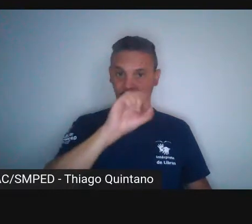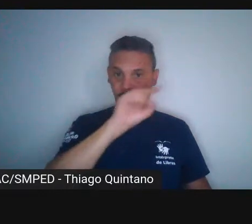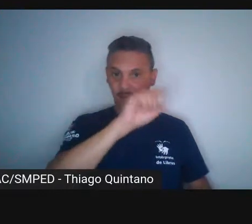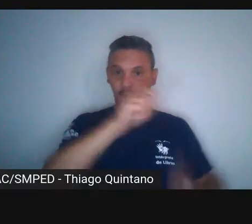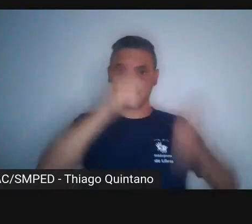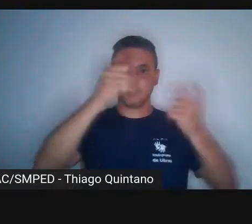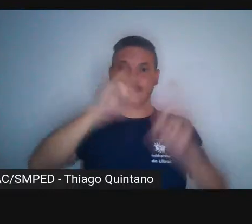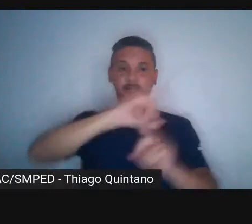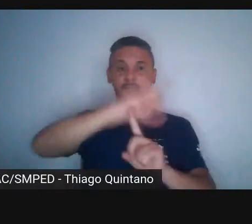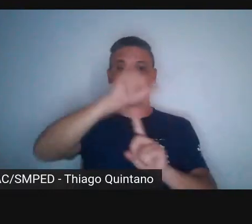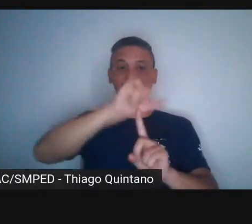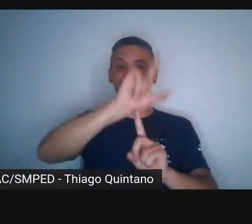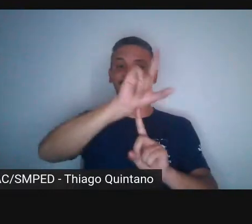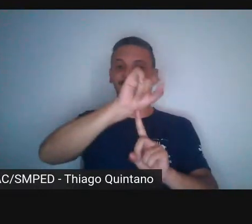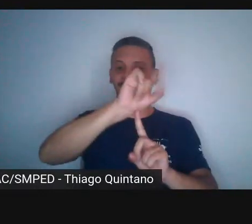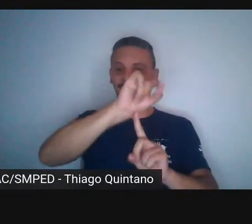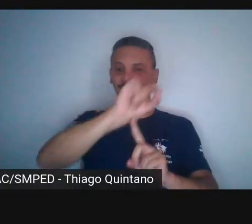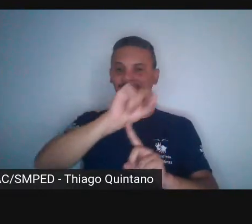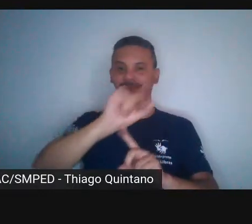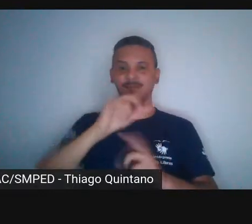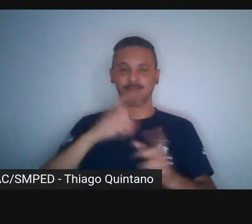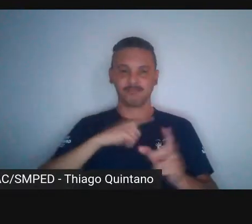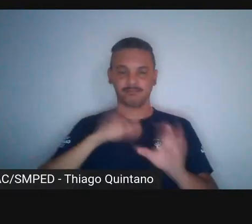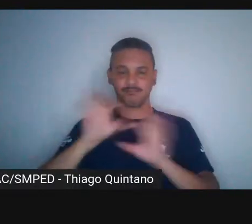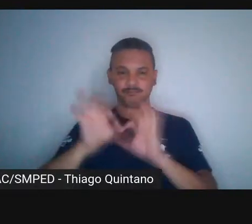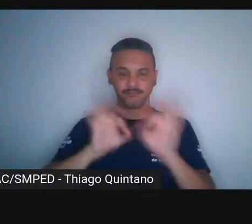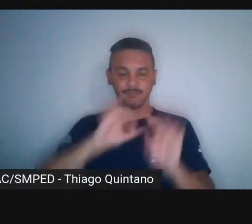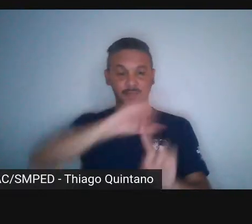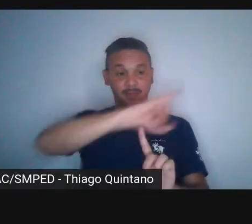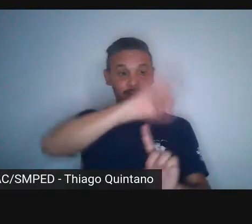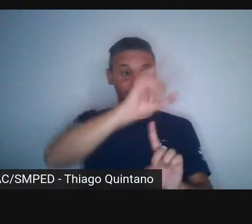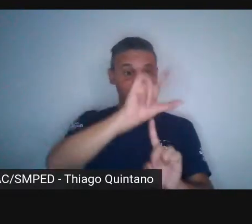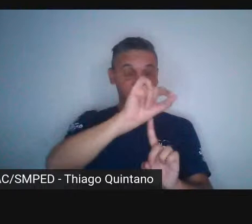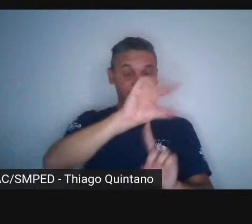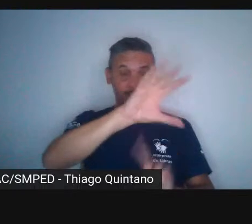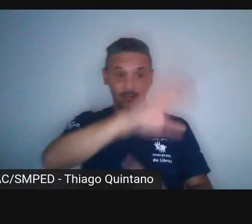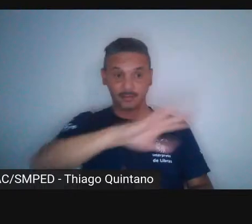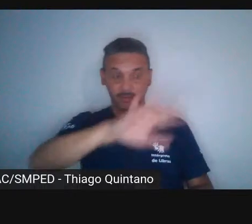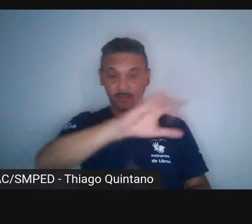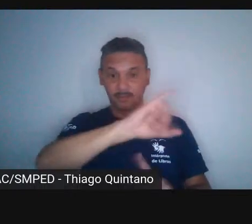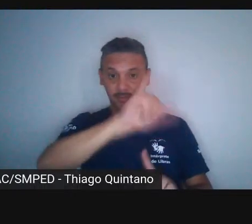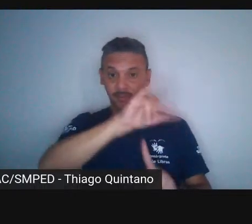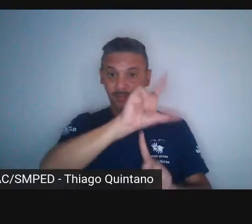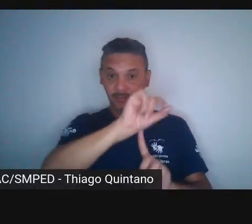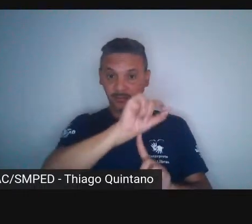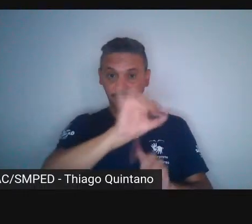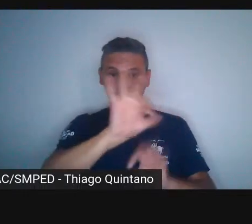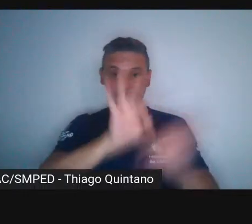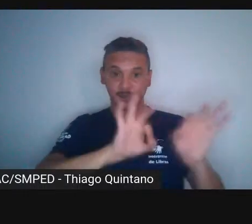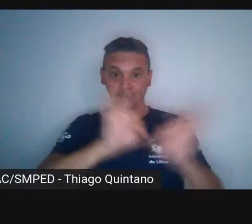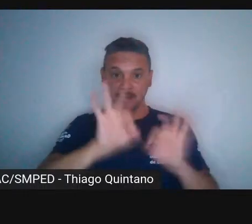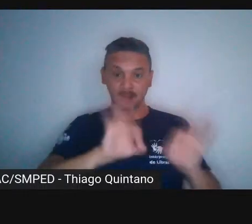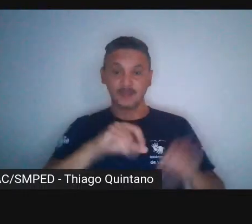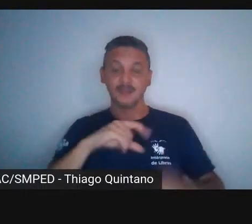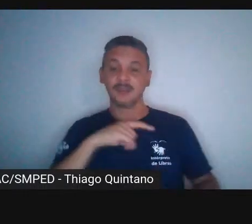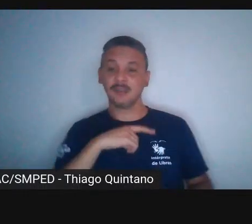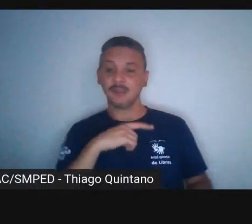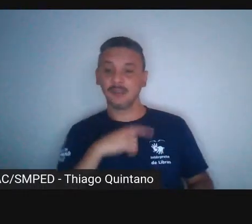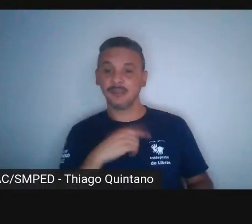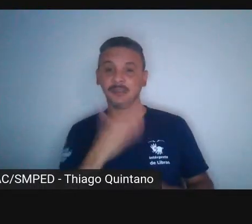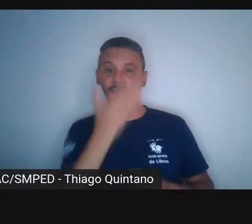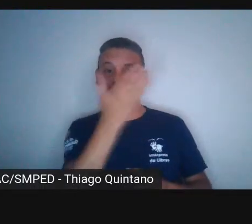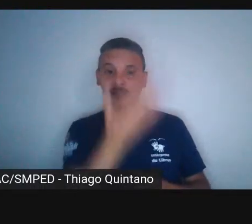pico de Jaraguá, como já se falou, verdadeiramente é um